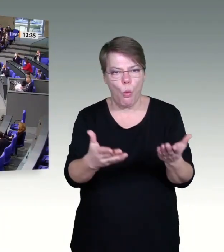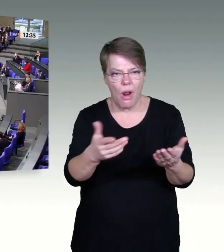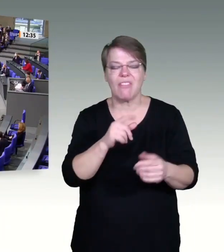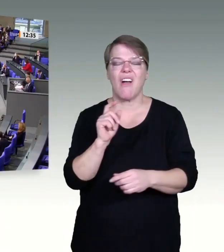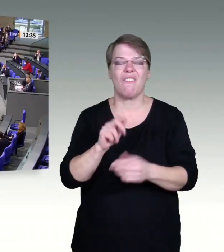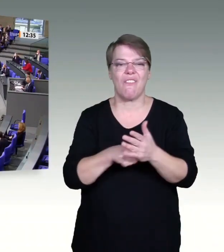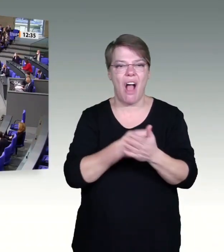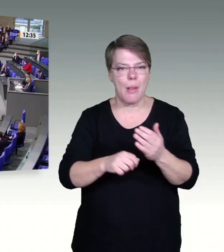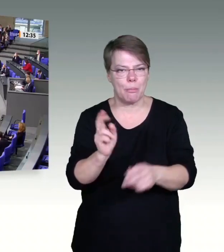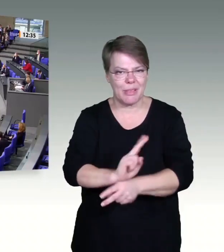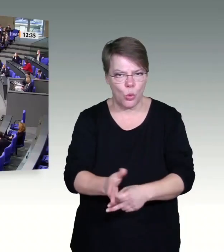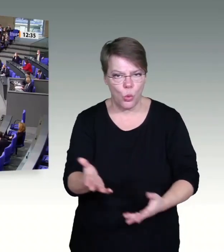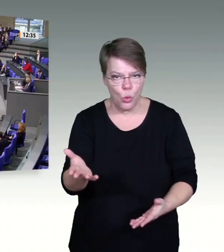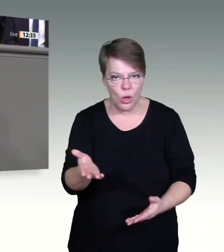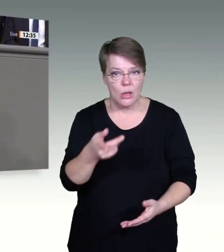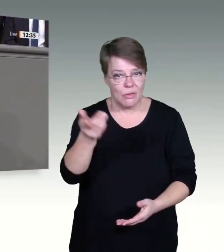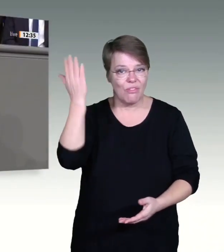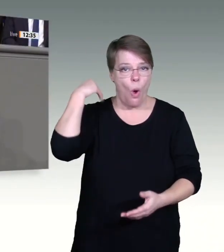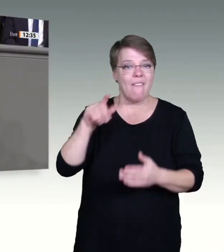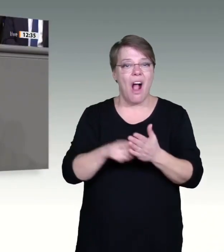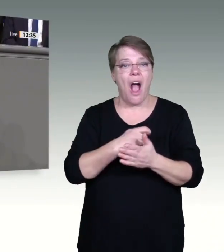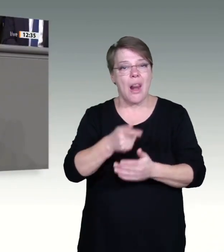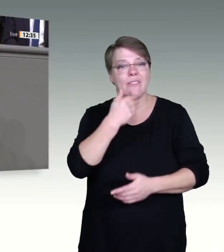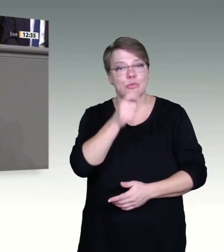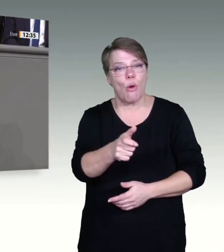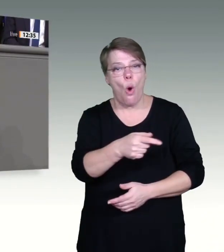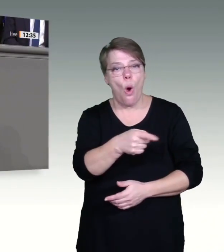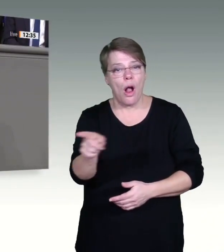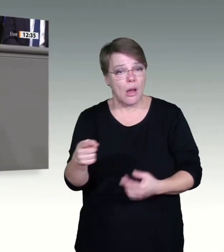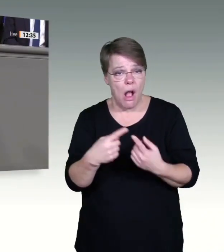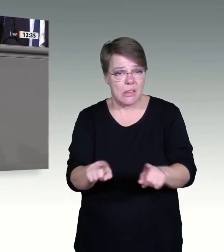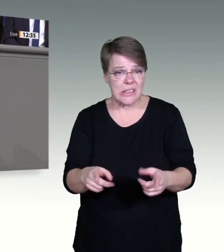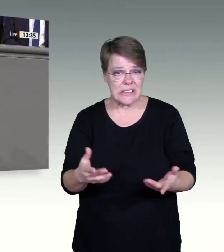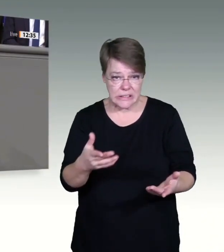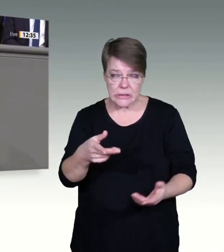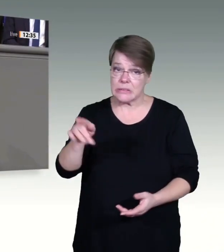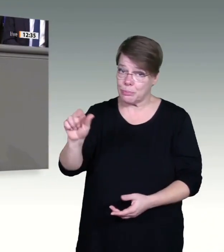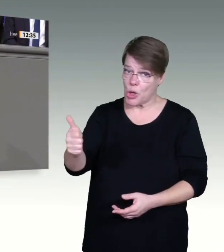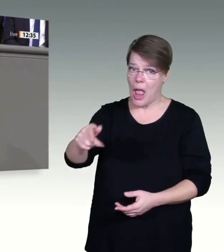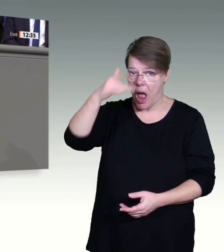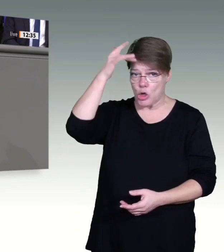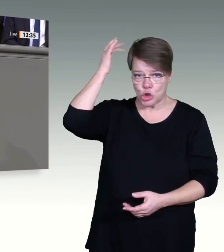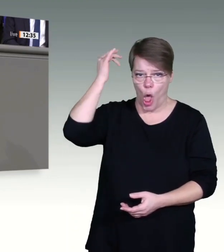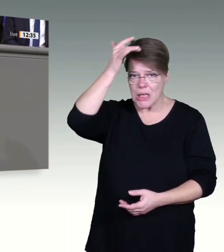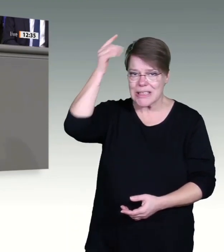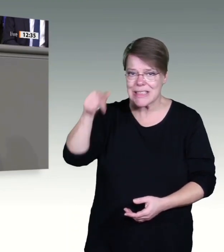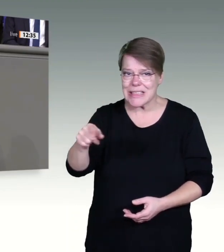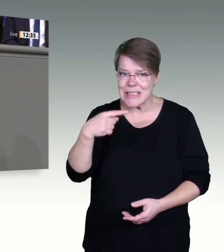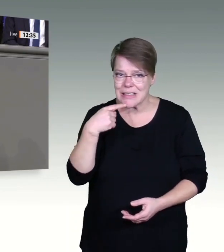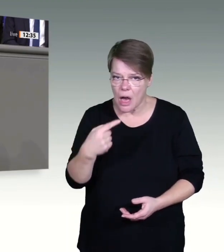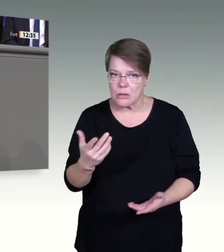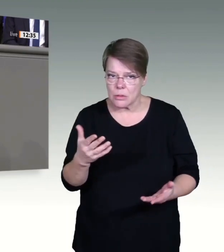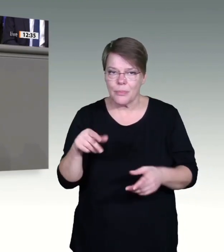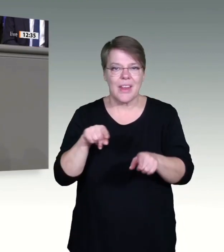Für den Griff nach der Macht haben Sie Ihre Wähler verraten. Um mitregieren zu dürfen, sind Sie bereit,